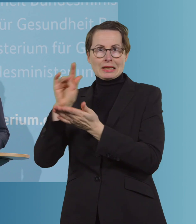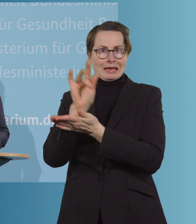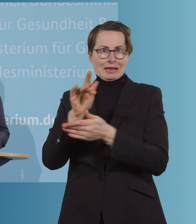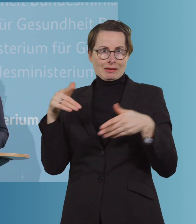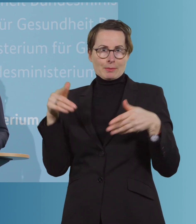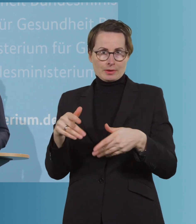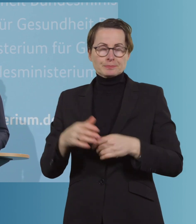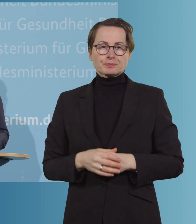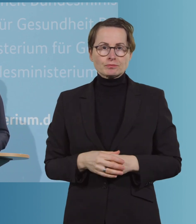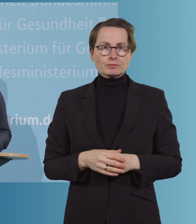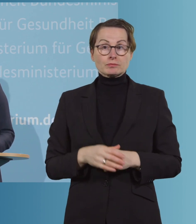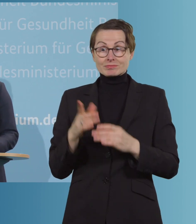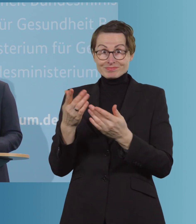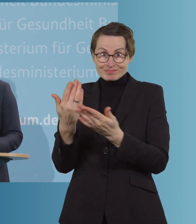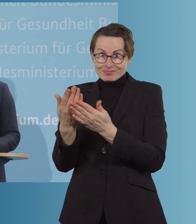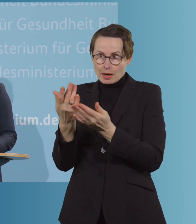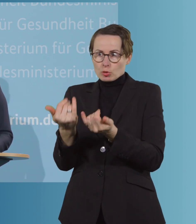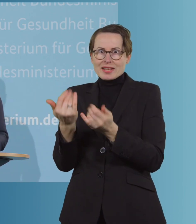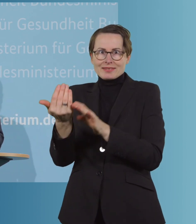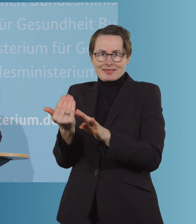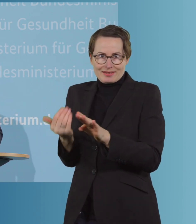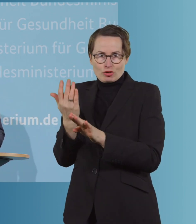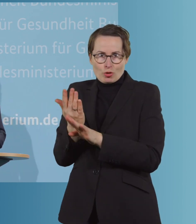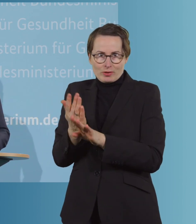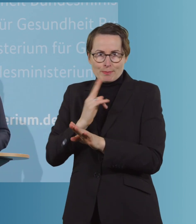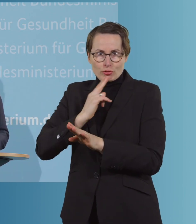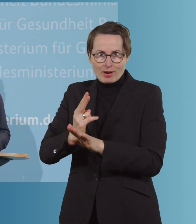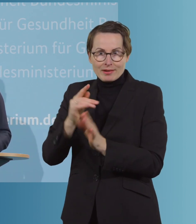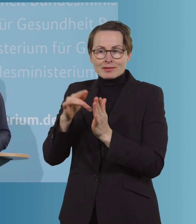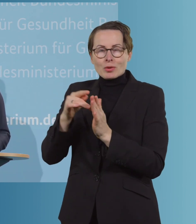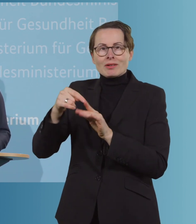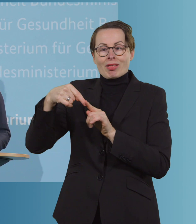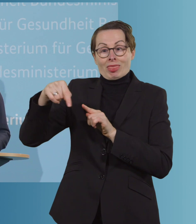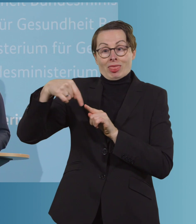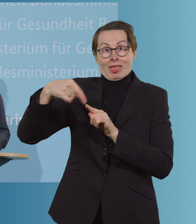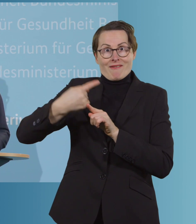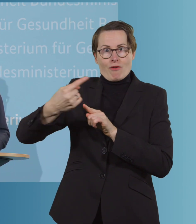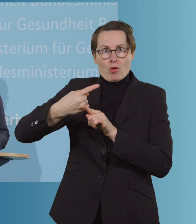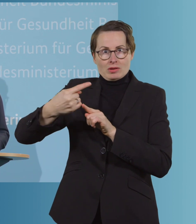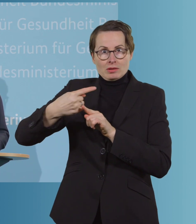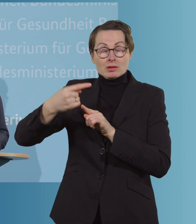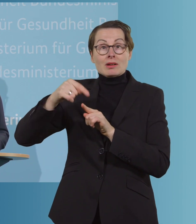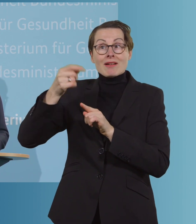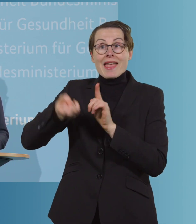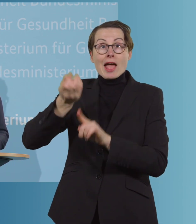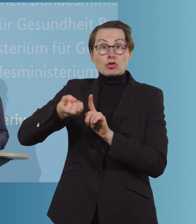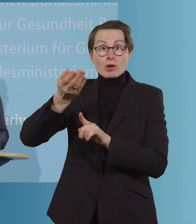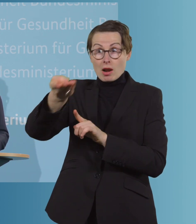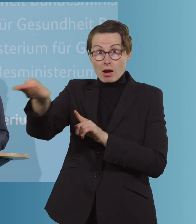Und das müssen wir auch jetzt schon tun und entscheiden, weil jetzt in diesen Wochen tatsächlich die Hersteller auch ihre Produktion planen.